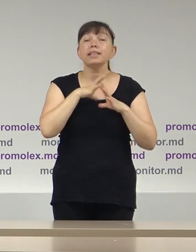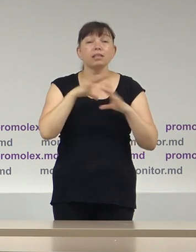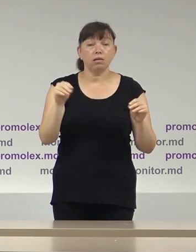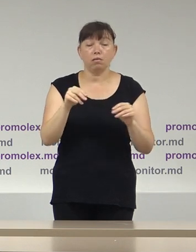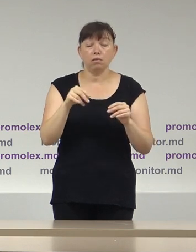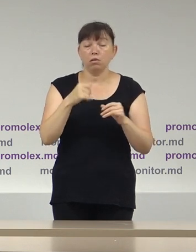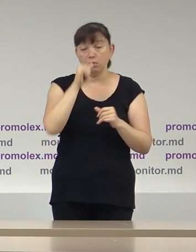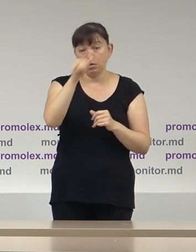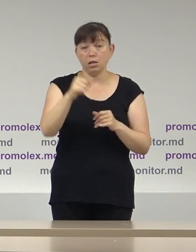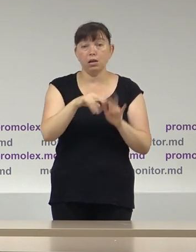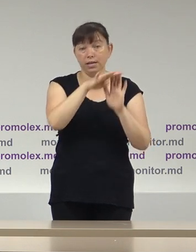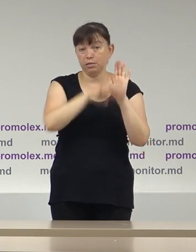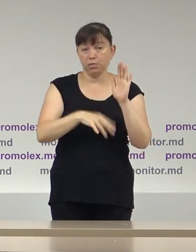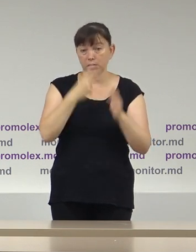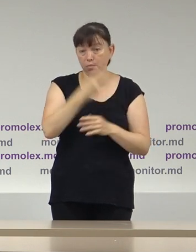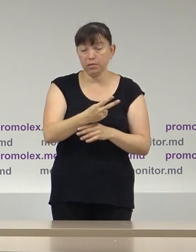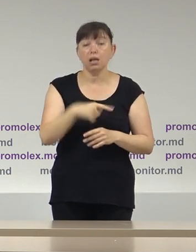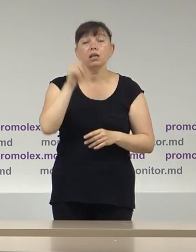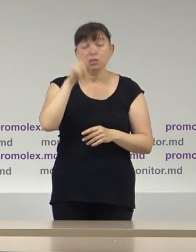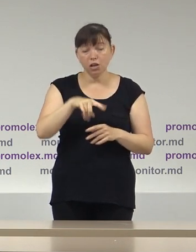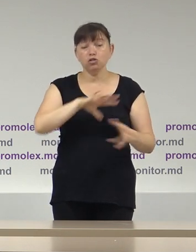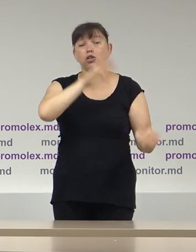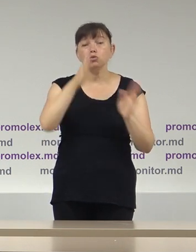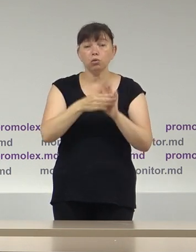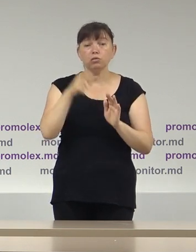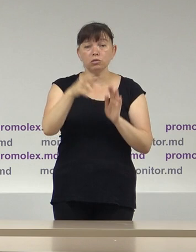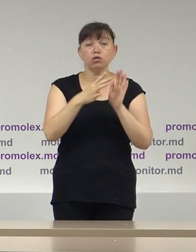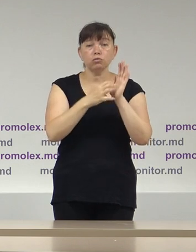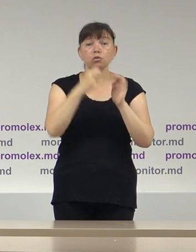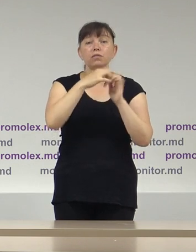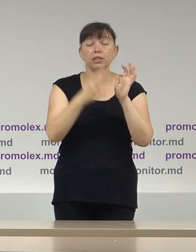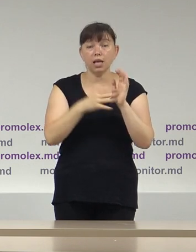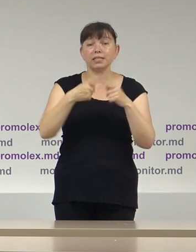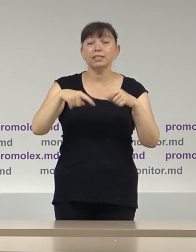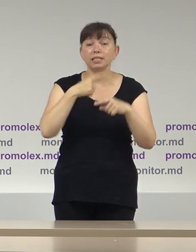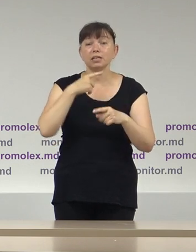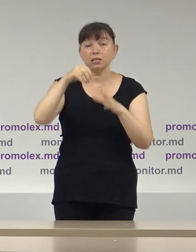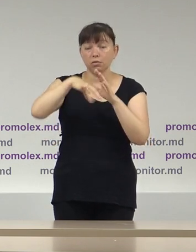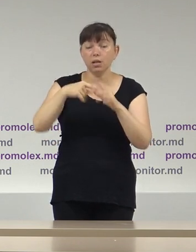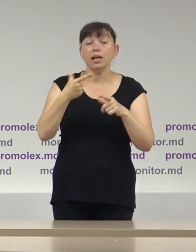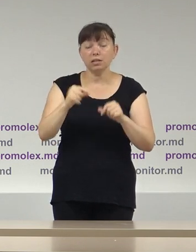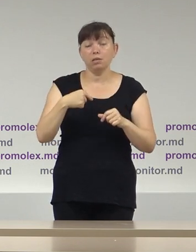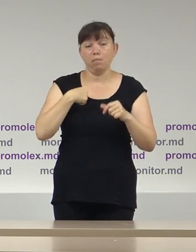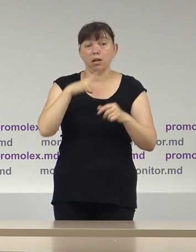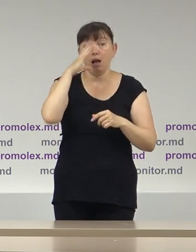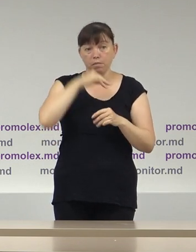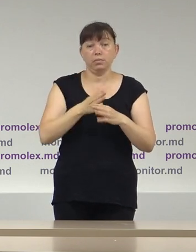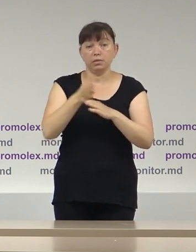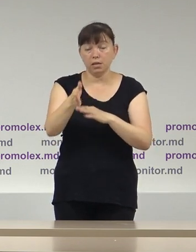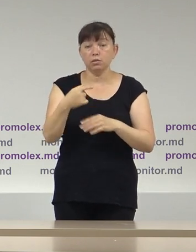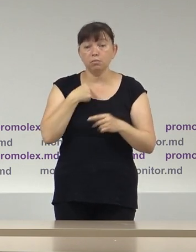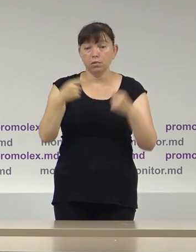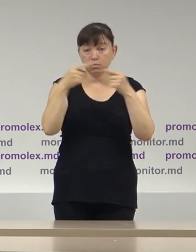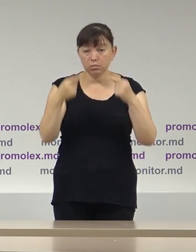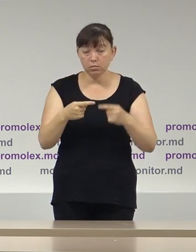acces la listele electorale. Chiar și așa, din totalul de 1019 secții de votare unde am avut acces, am